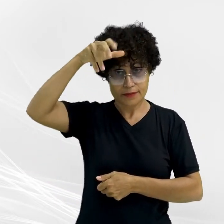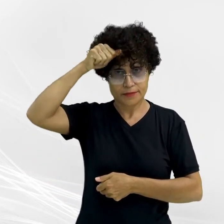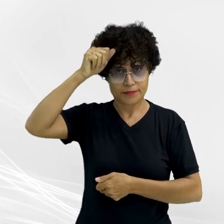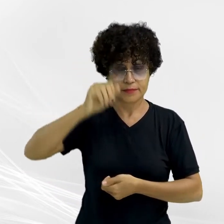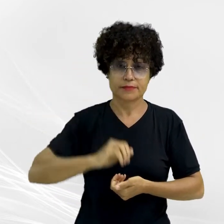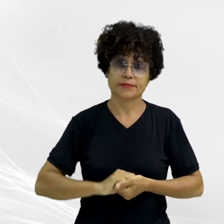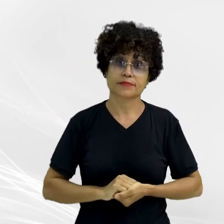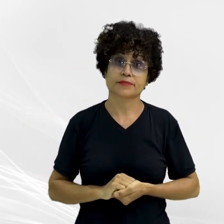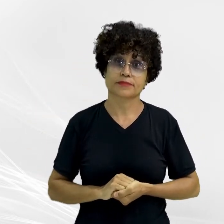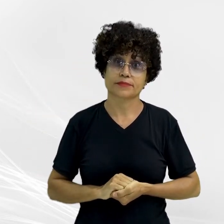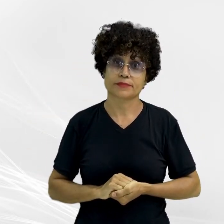do Estado de Mato Grosso.